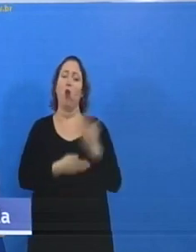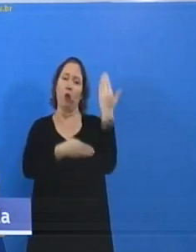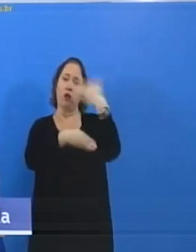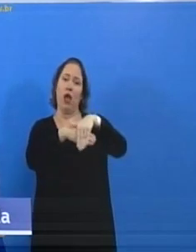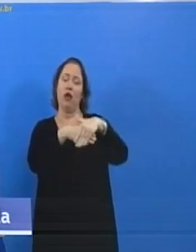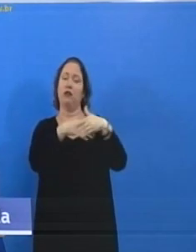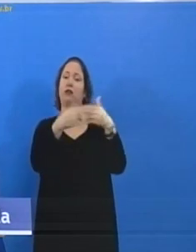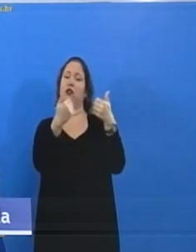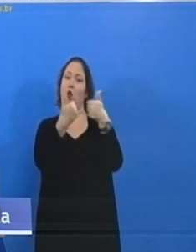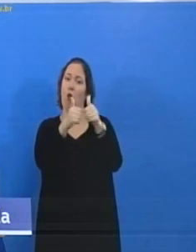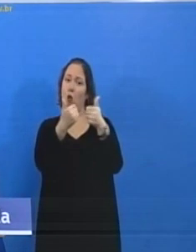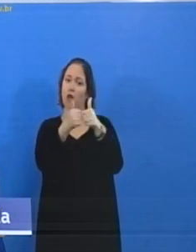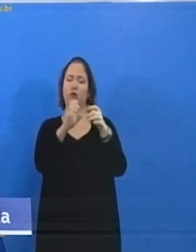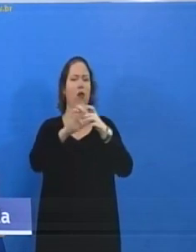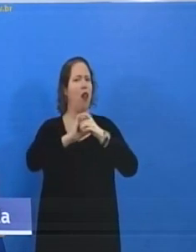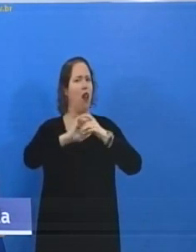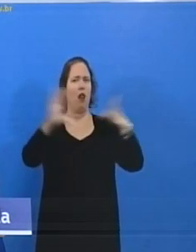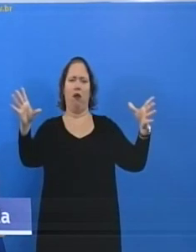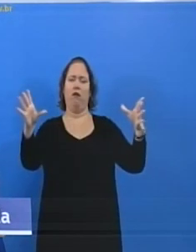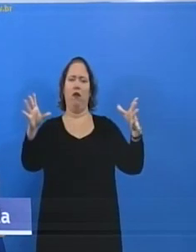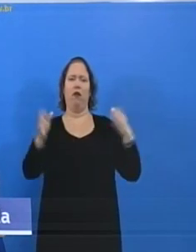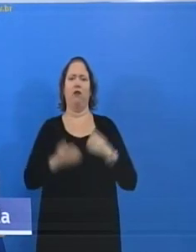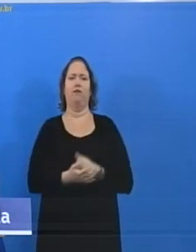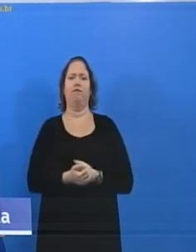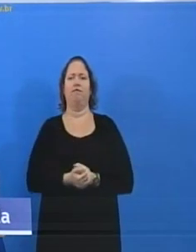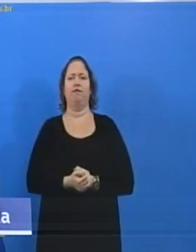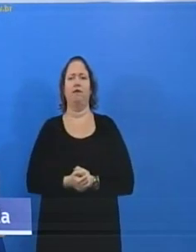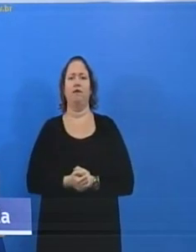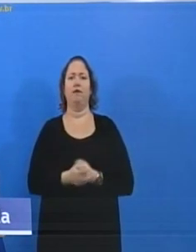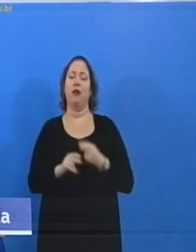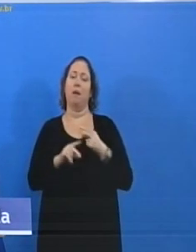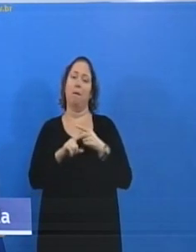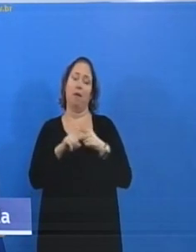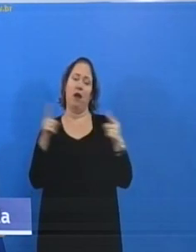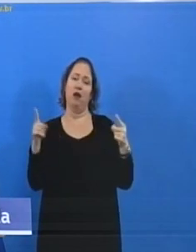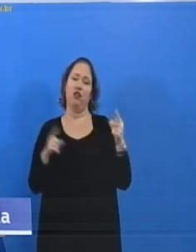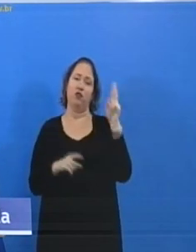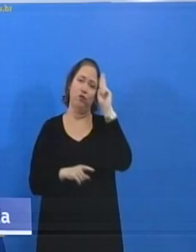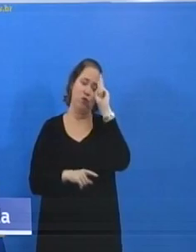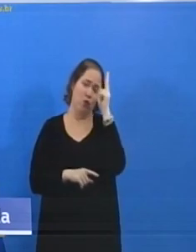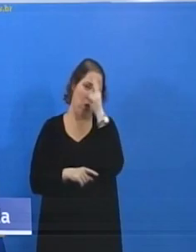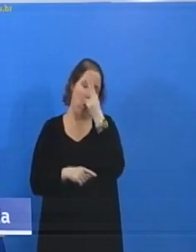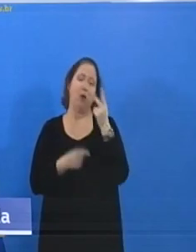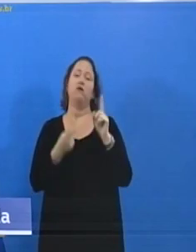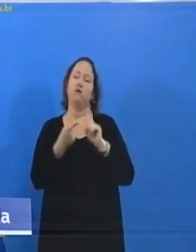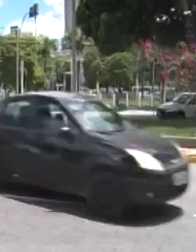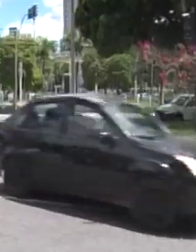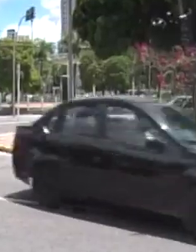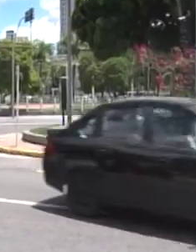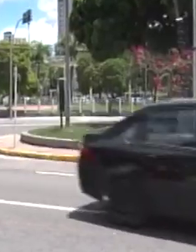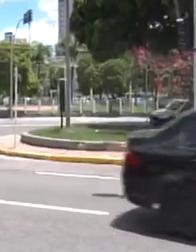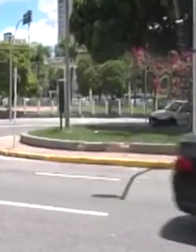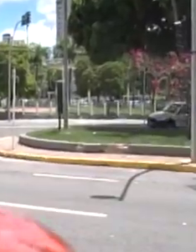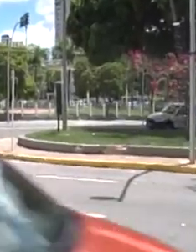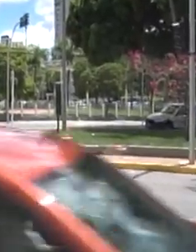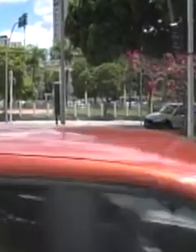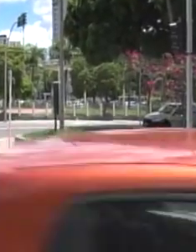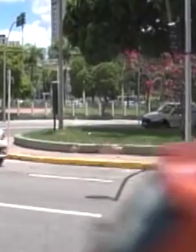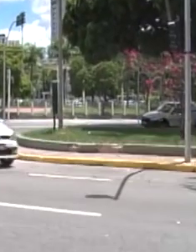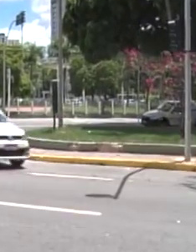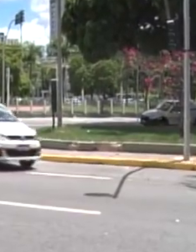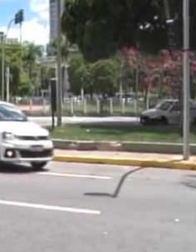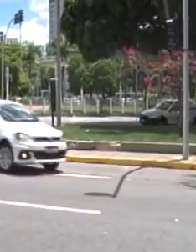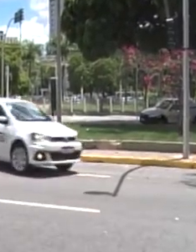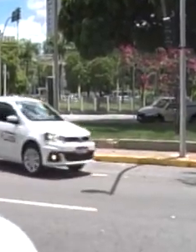e ônibus têm a circulação liberada, mas automóveis de aplicativo, sim, estão sujeitos ao rodízio. A fiscalização será apenas